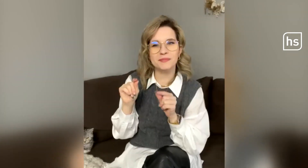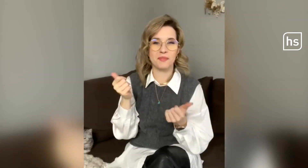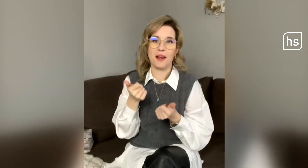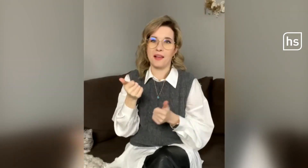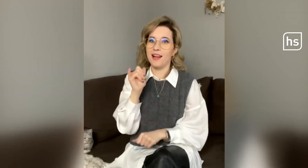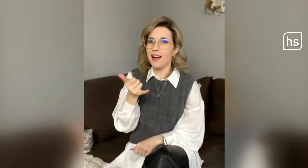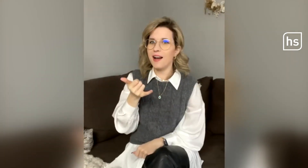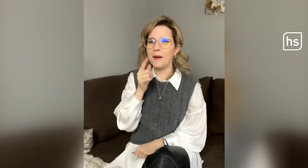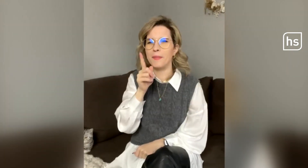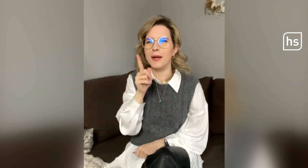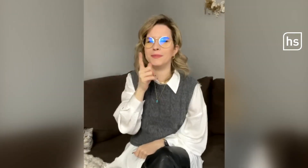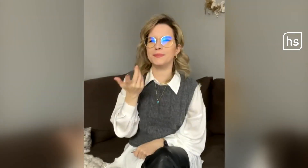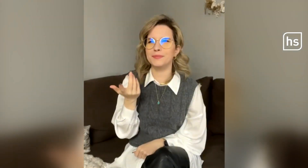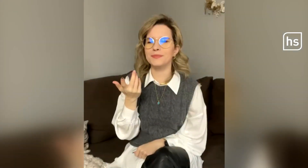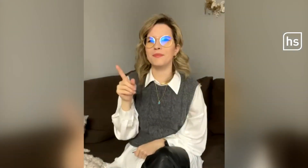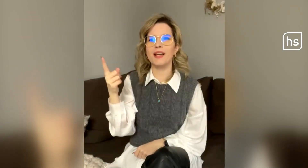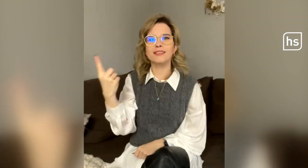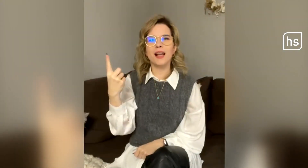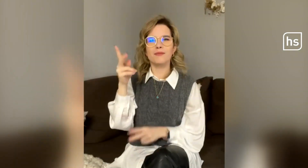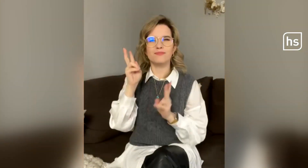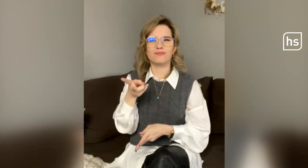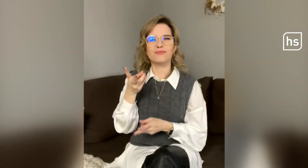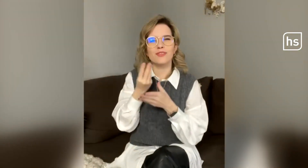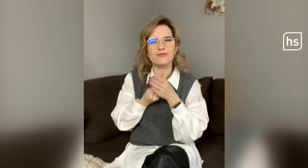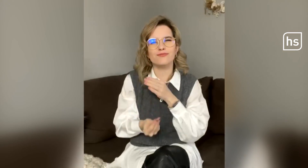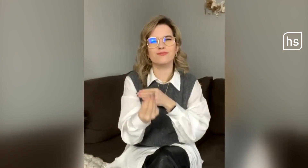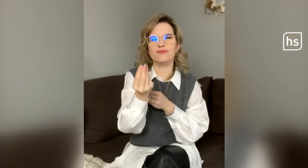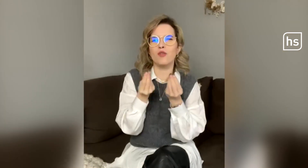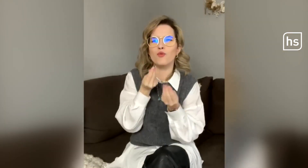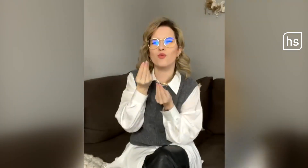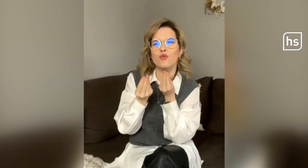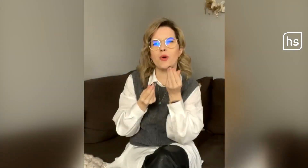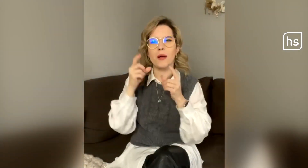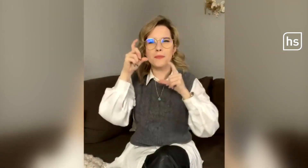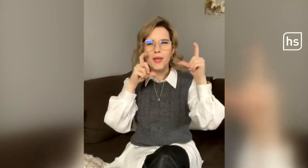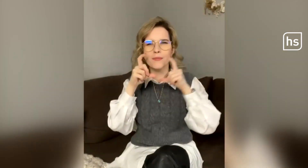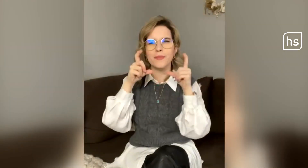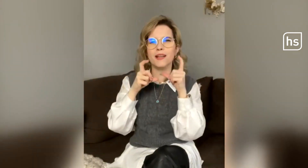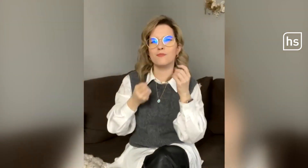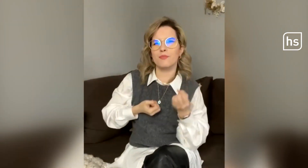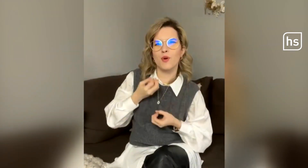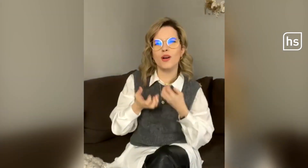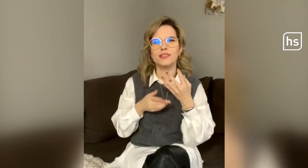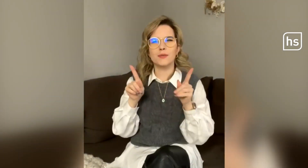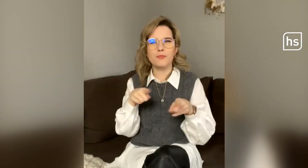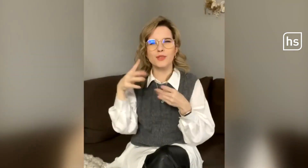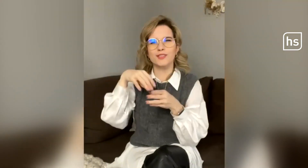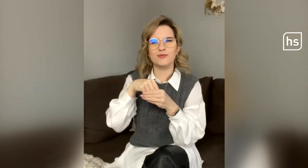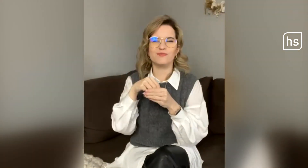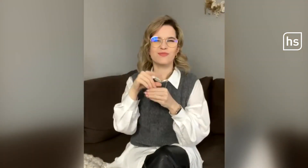Aber ich denke, dass sie sich nicht immer so gut in die Ausdrucksweise und Poesie der Gebärdensprache hineinversetzen und sie in die Musik einbringen können